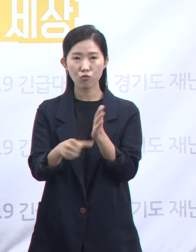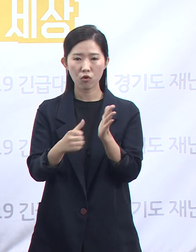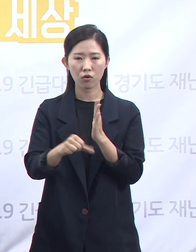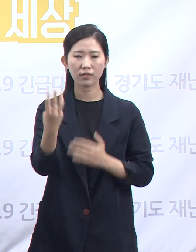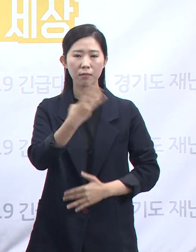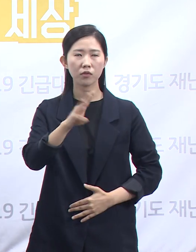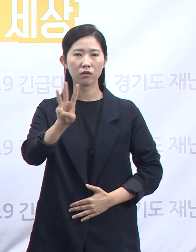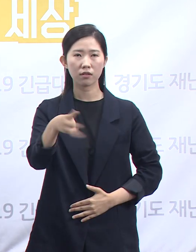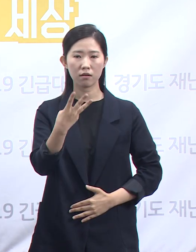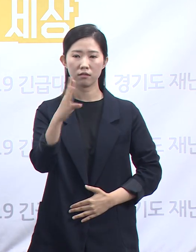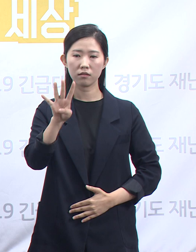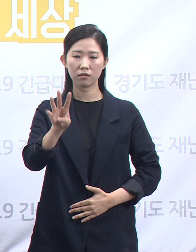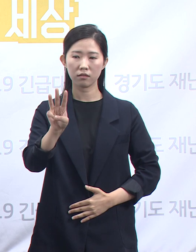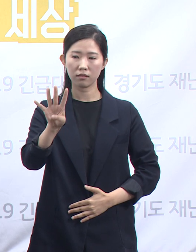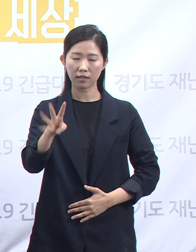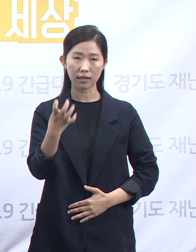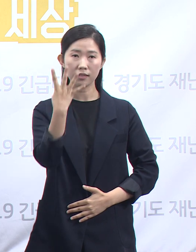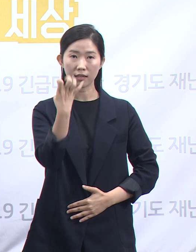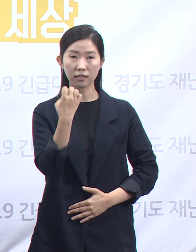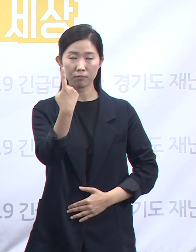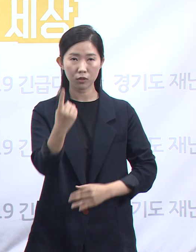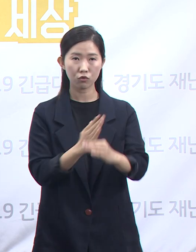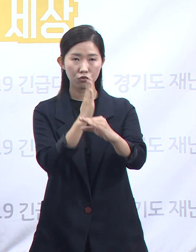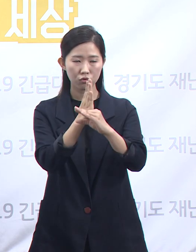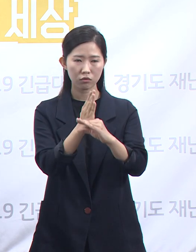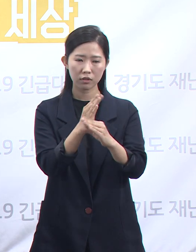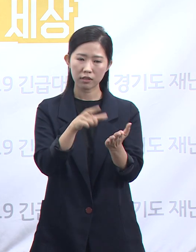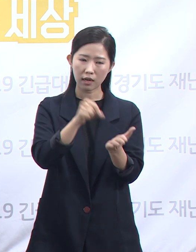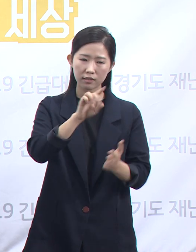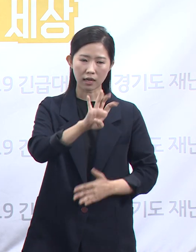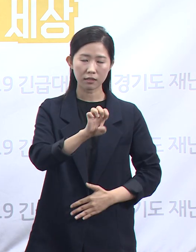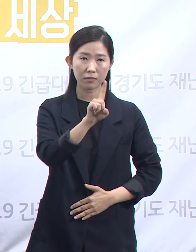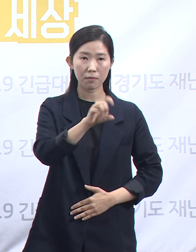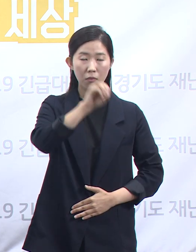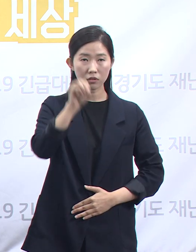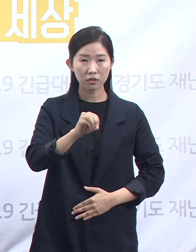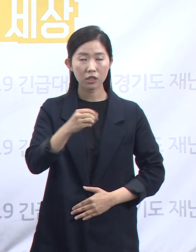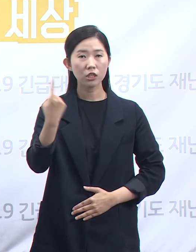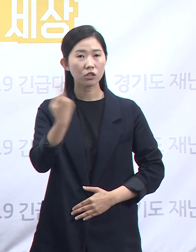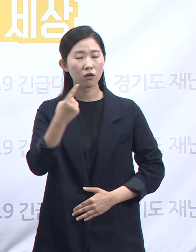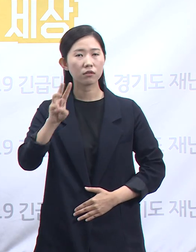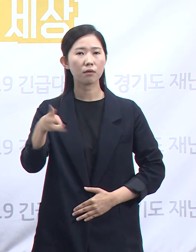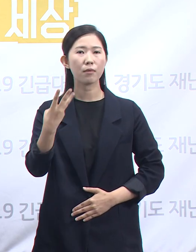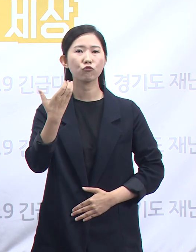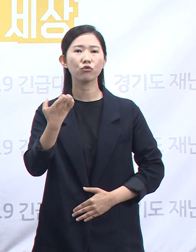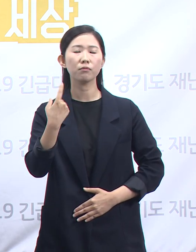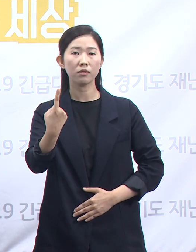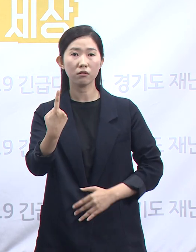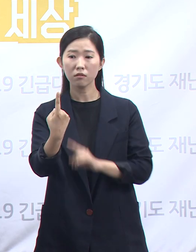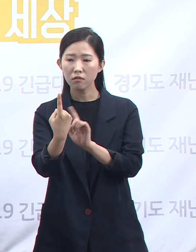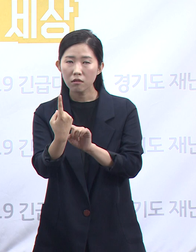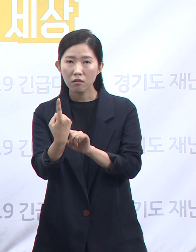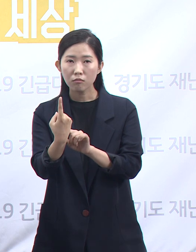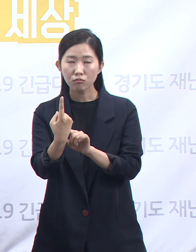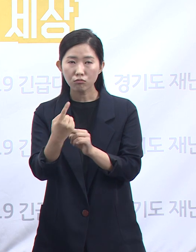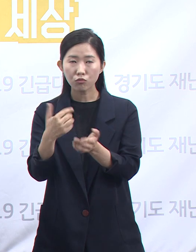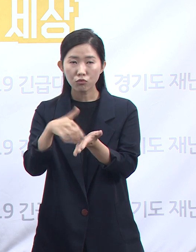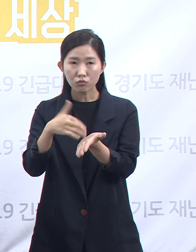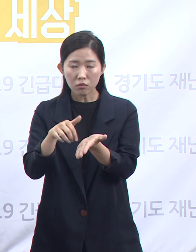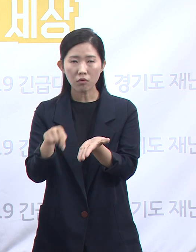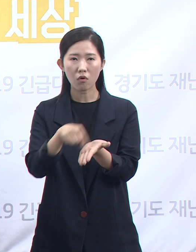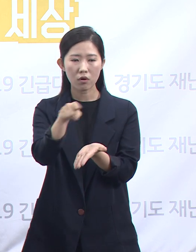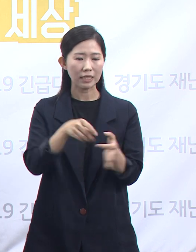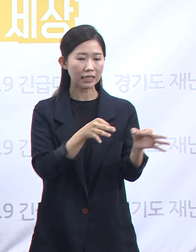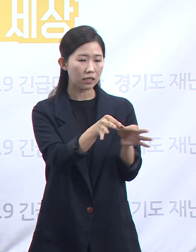41.7%인 1,392개 상품이 시장 가격보다 비싸게 판매되고